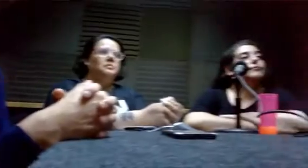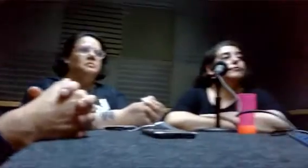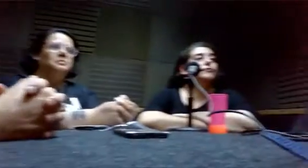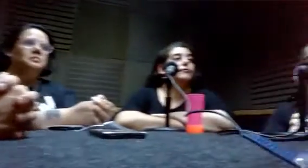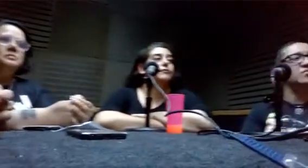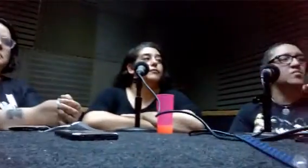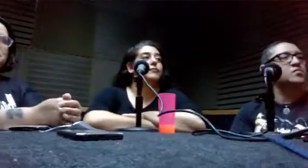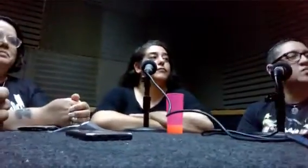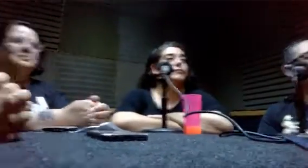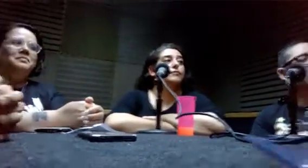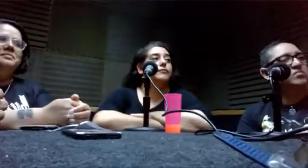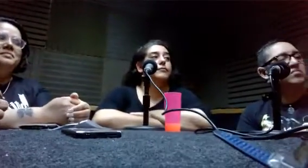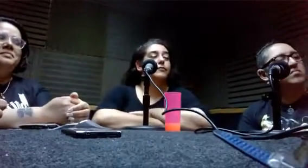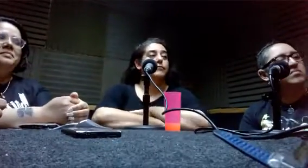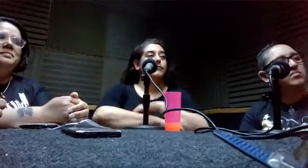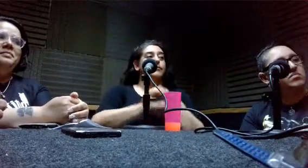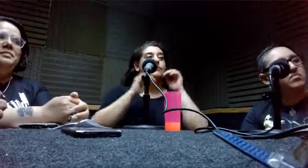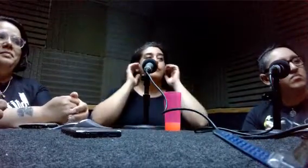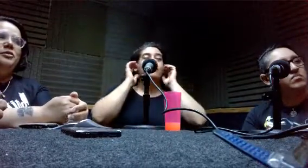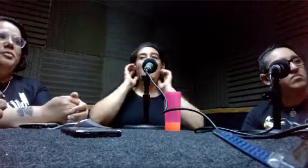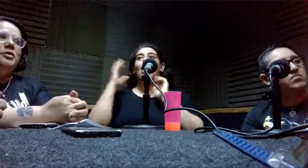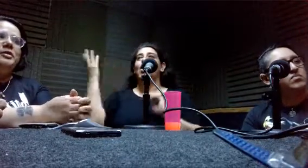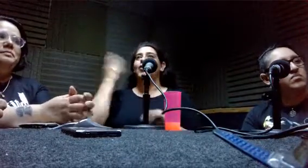Sí, escucho algunas cosas y no lo puedo creer. No lo puedo creer.